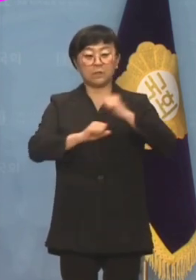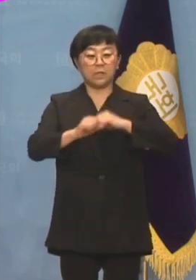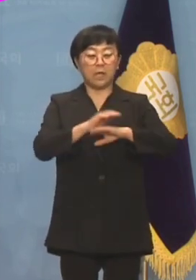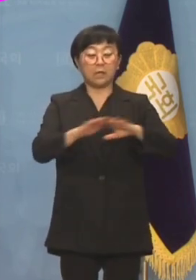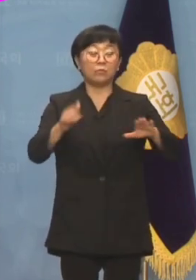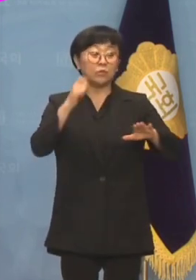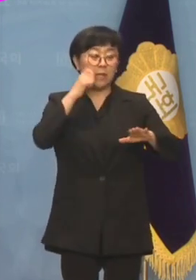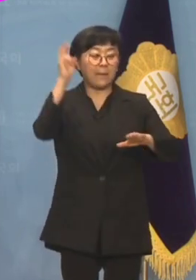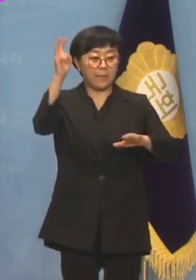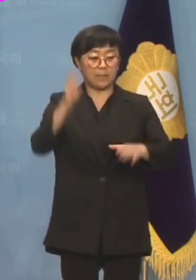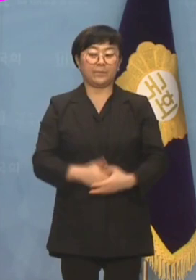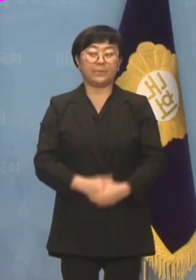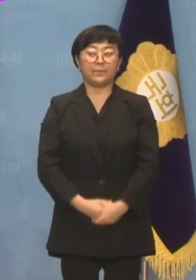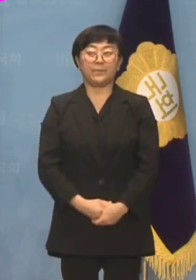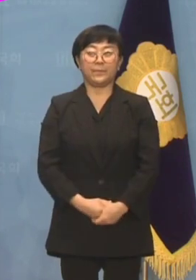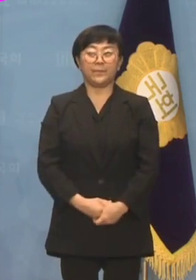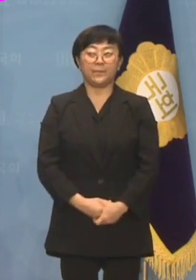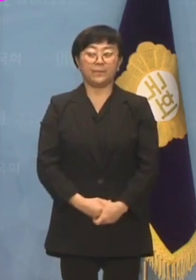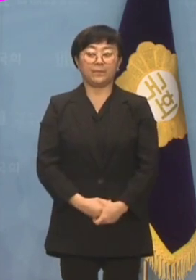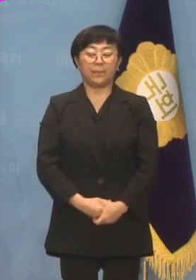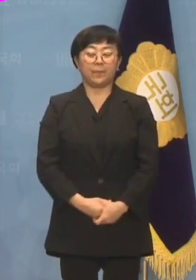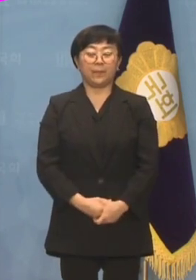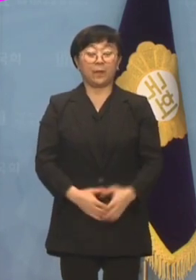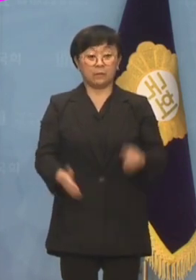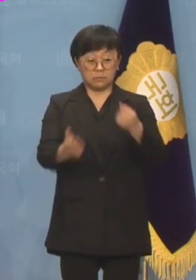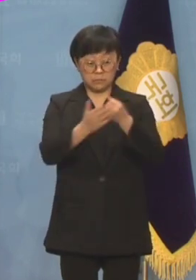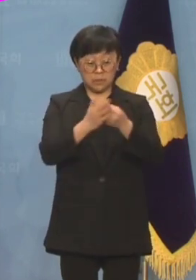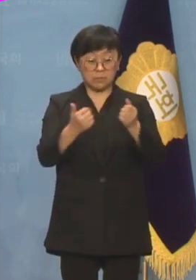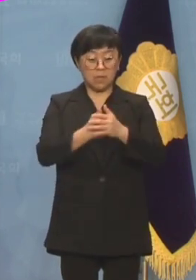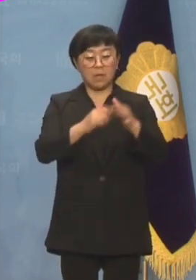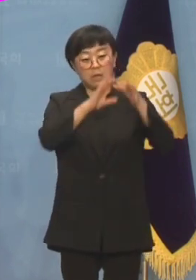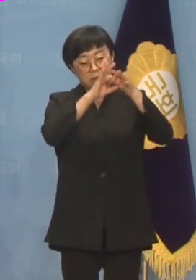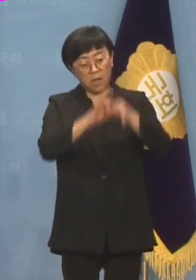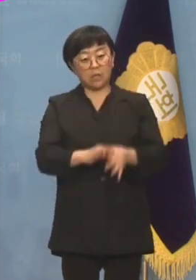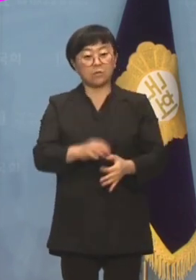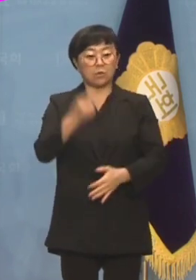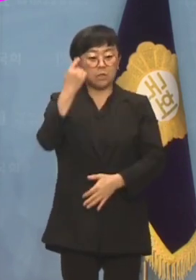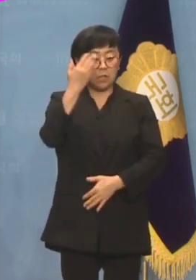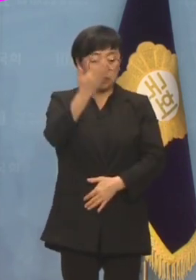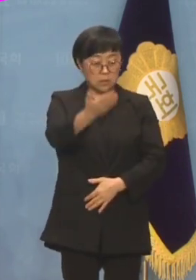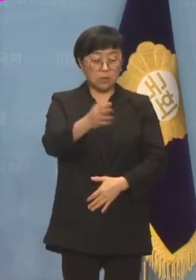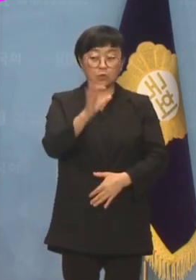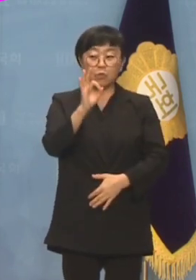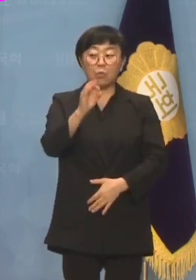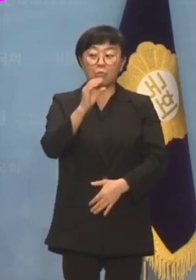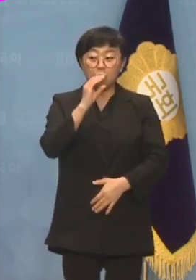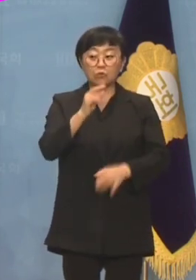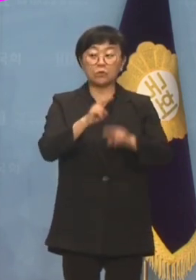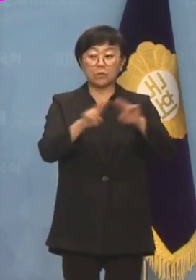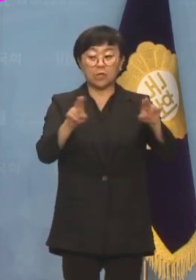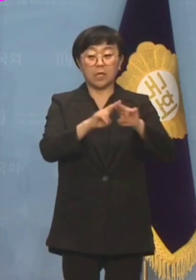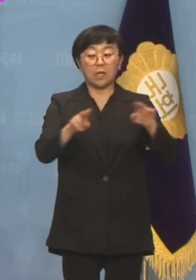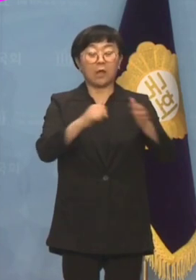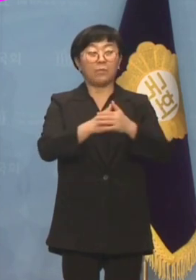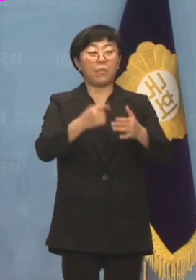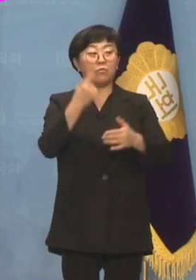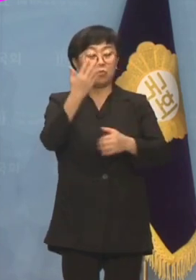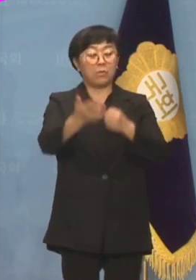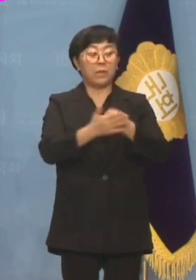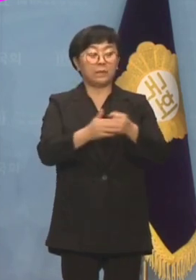대응할 수 없었을 것입니다. 그러니 계속되는 기자들이 돈본트 사건 처리에 대한 질문에